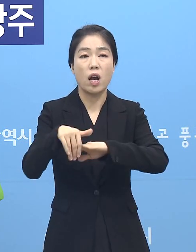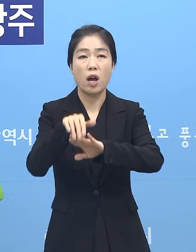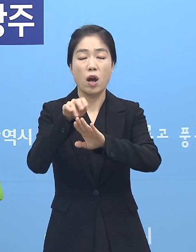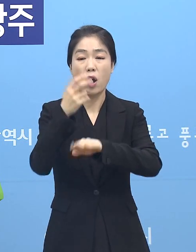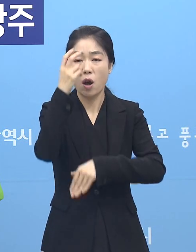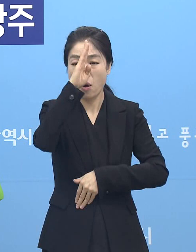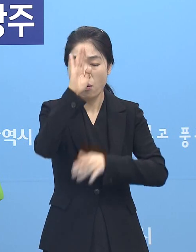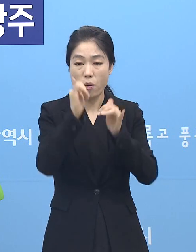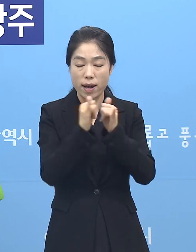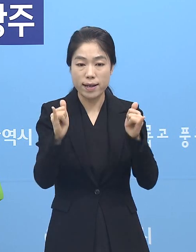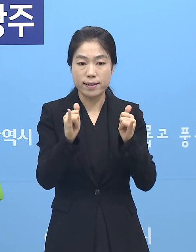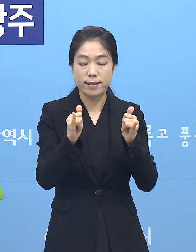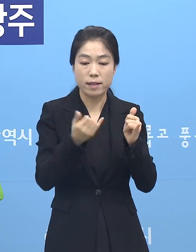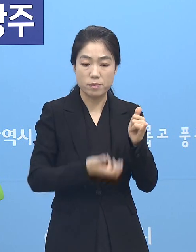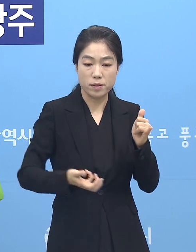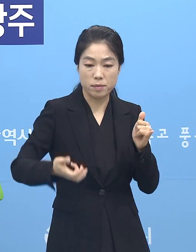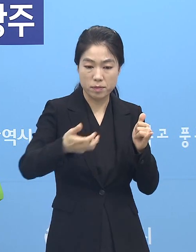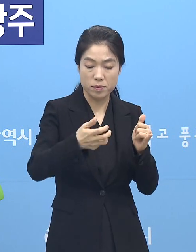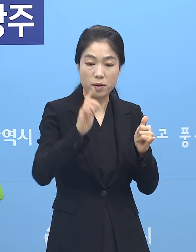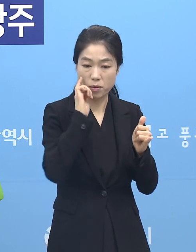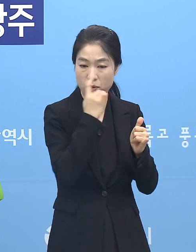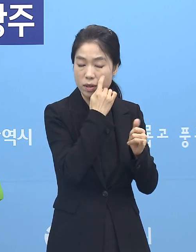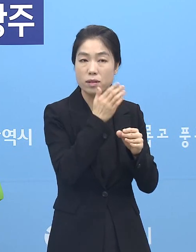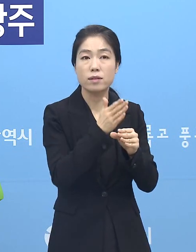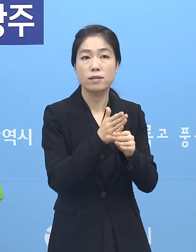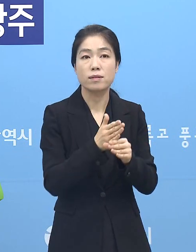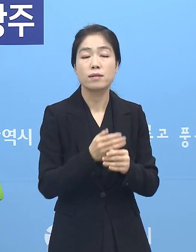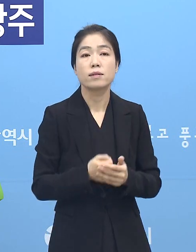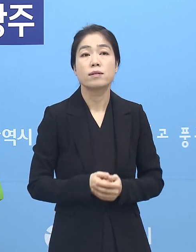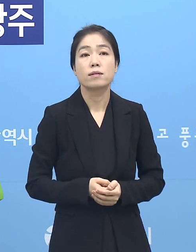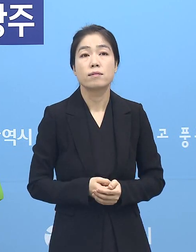여기를 철저하게 저희들이 동선이라든지 이런 거 확인하고 있습니다.